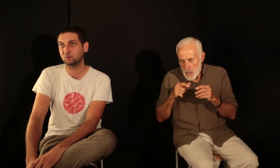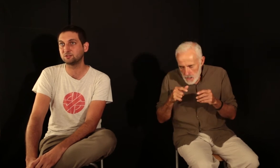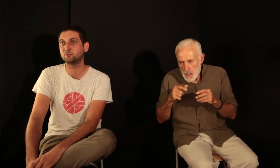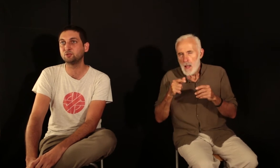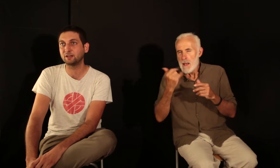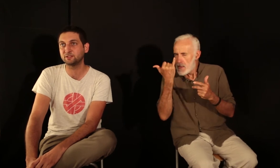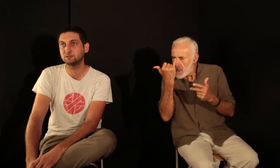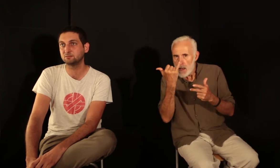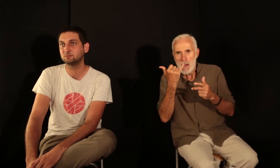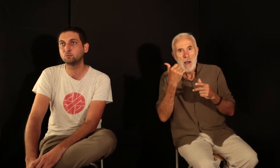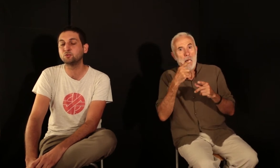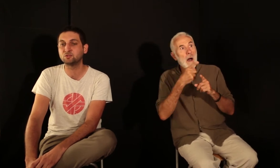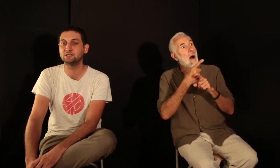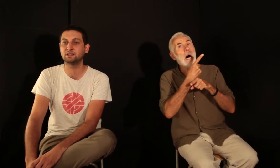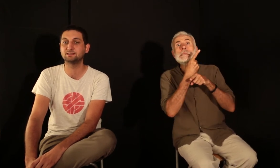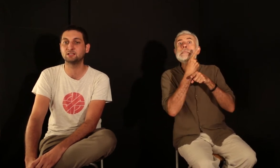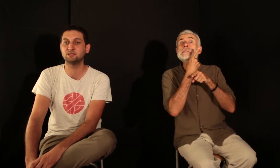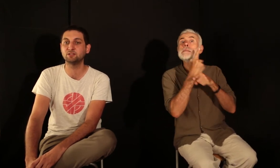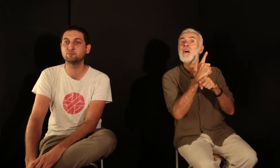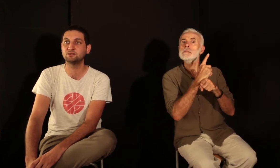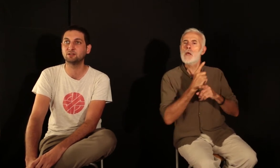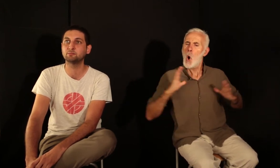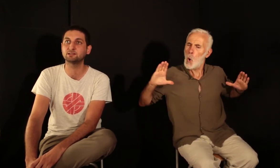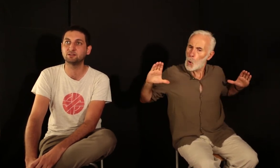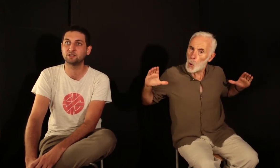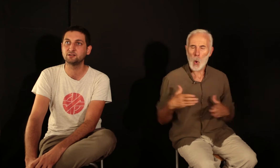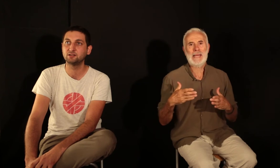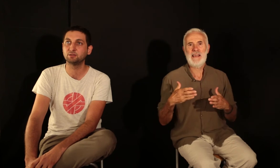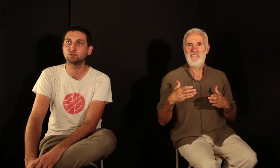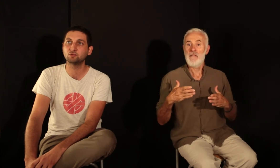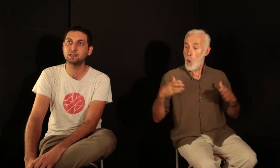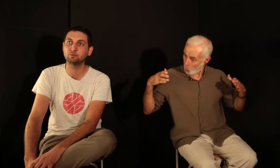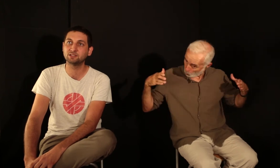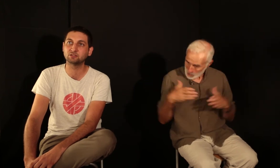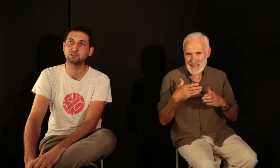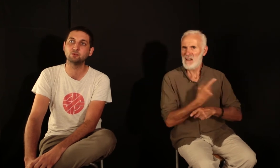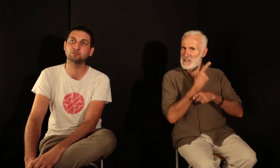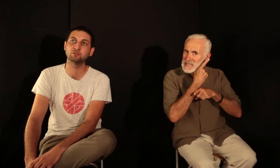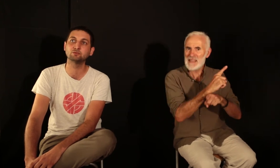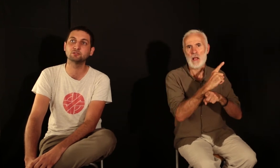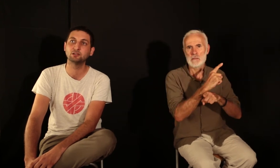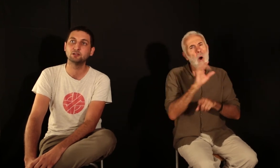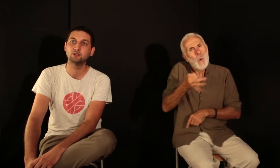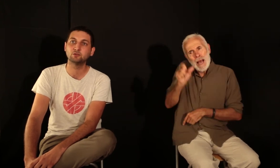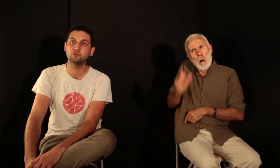'on est sur une biographie, on peut se dire qu'il s'agit uniquement de l'histoire d'un personnage. Mais quand on lit un peu plus attentivement, on se rend compte que